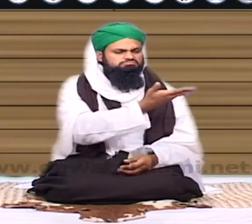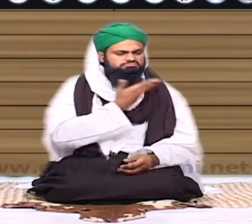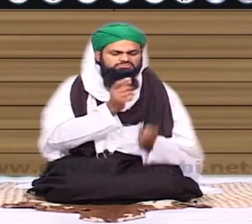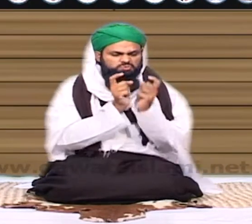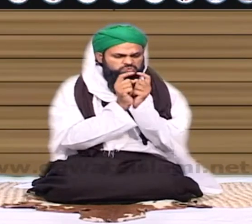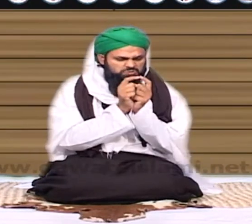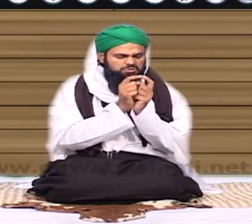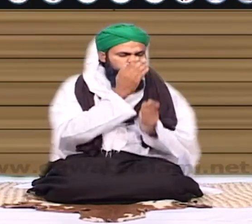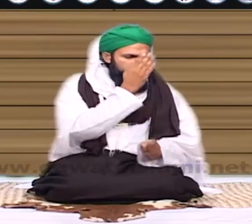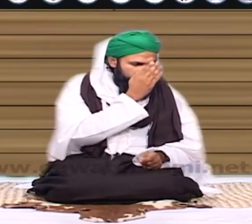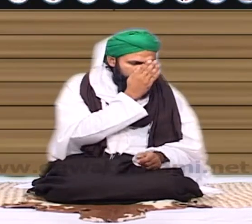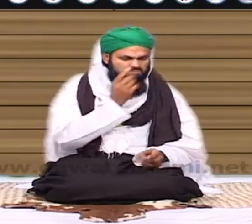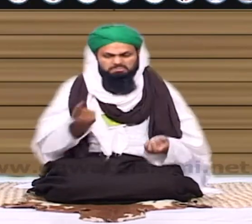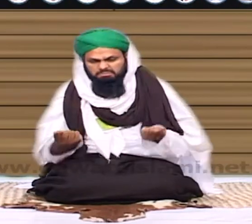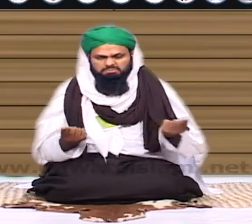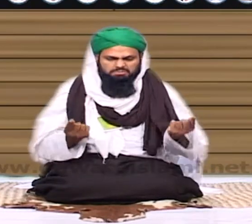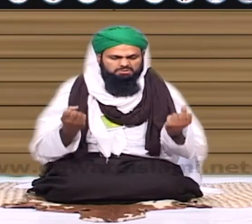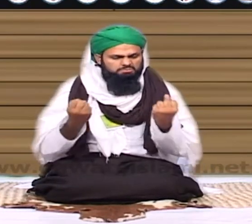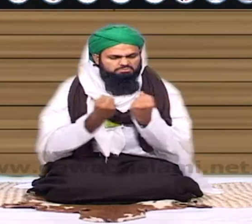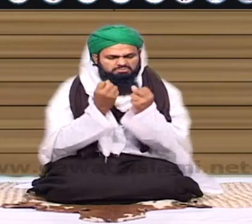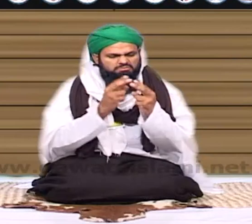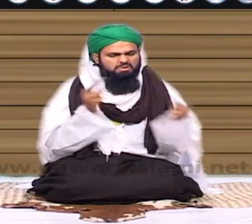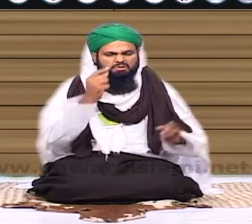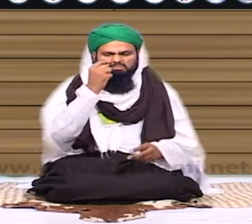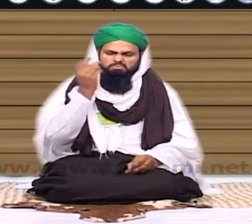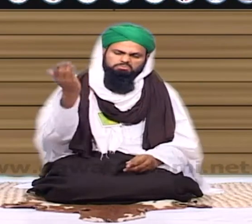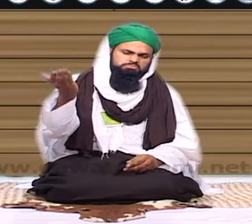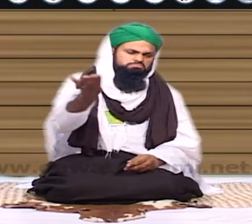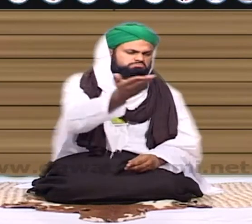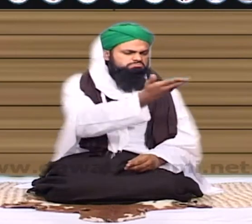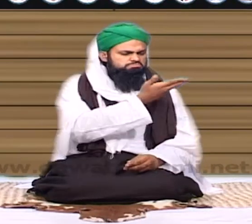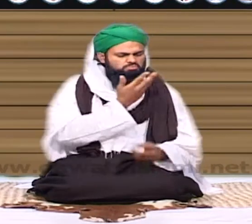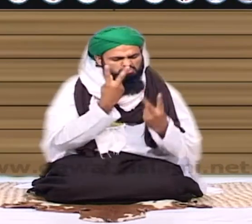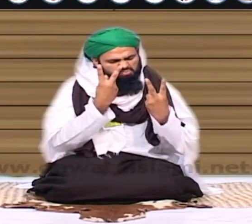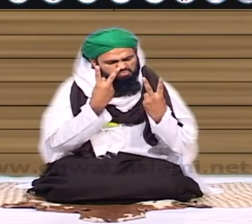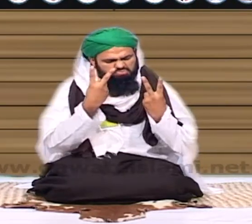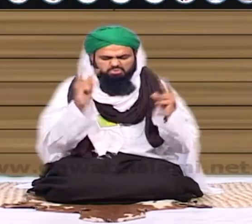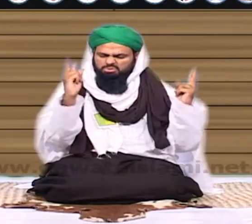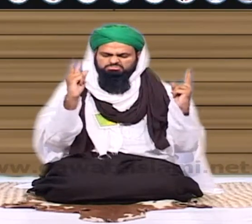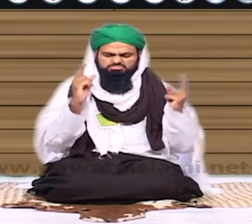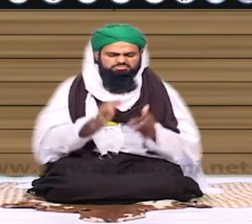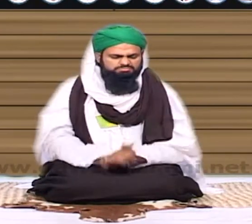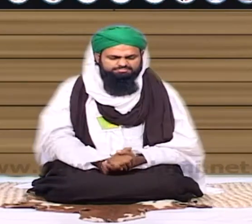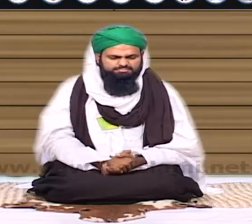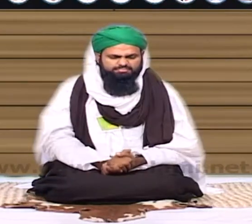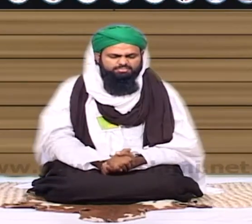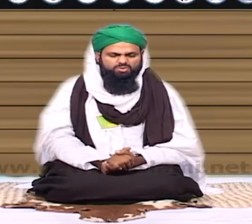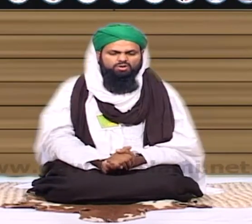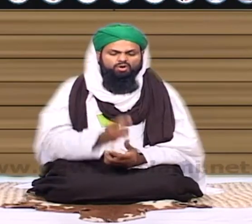ہے غیبت چغل خوری اور آپس میں لڑوانا یہ تو بالکل عام دستور